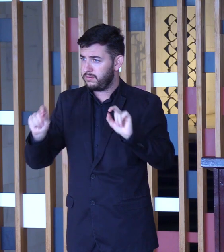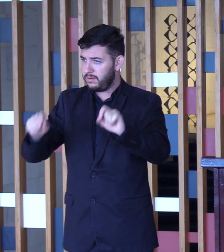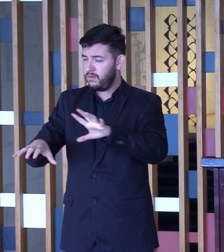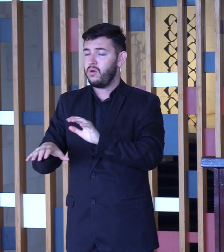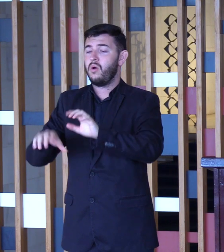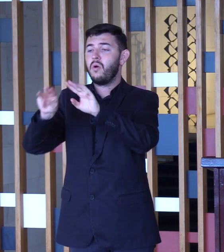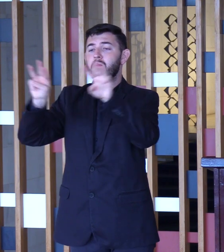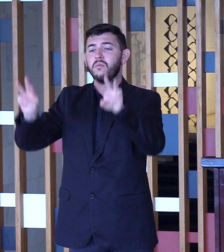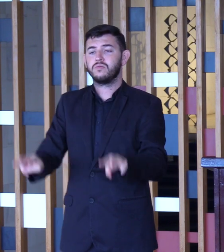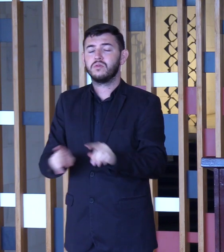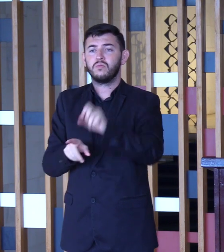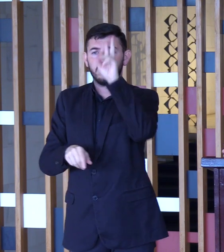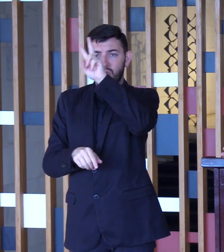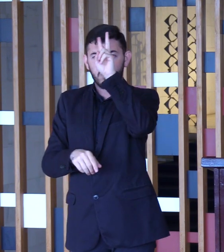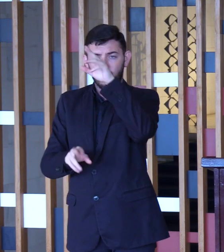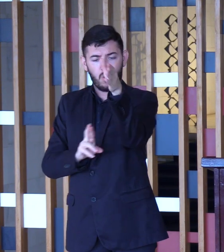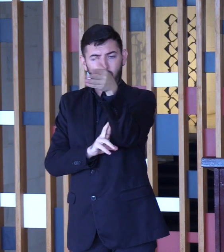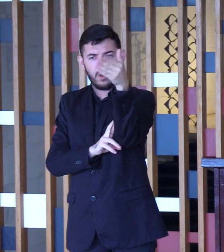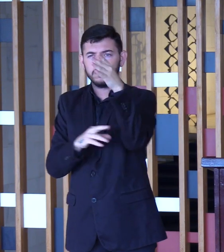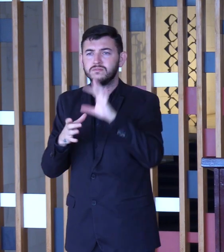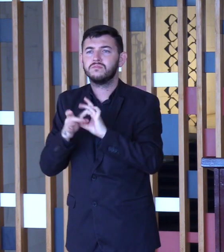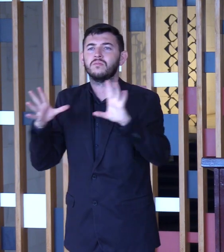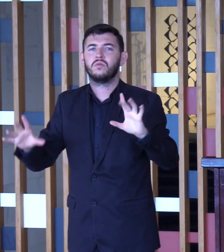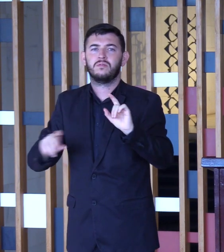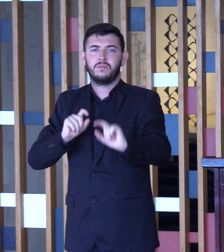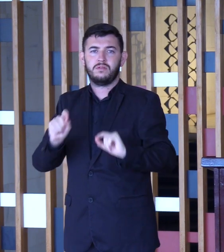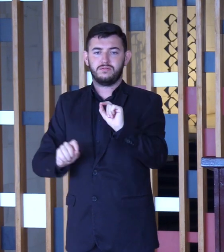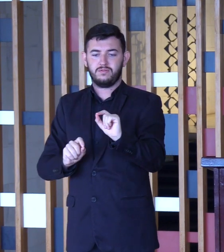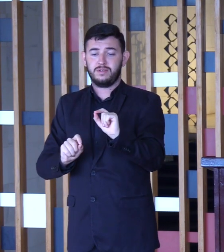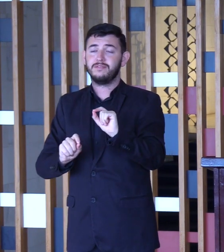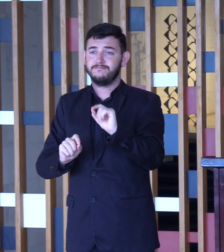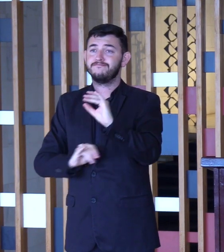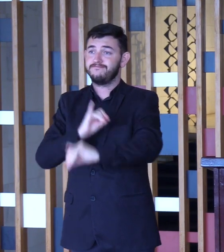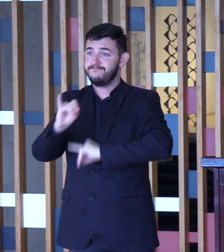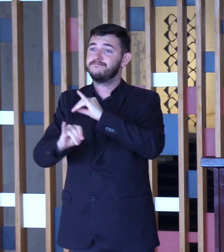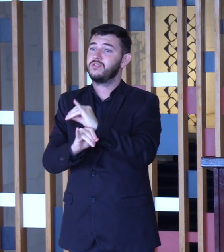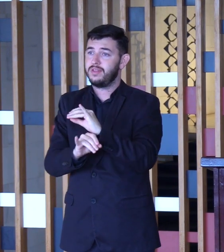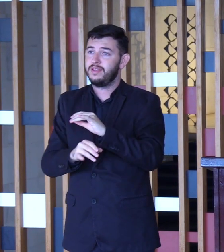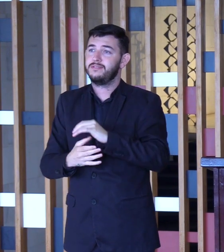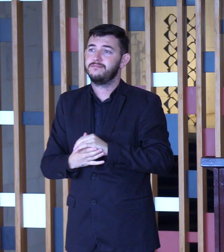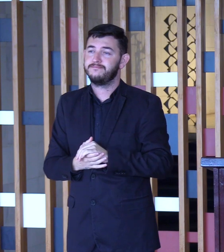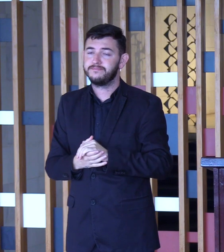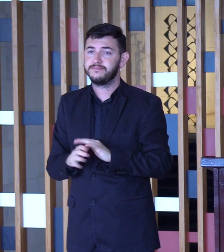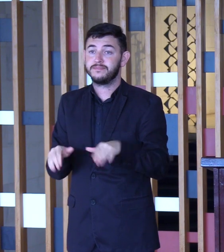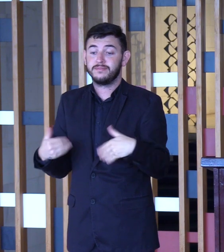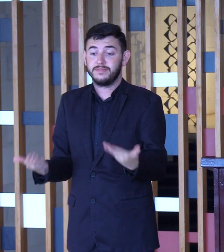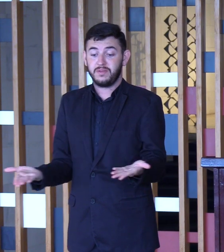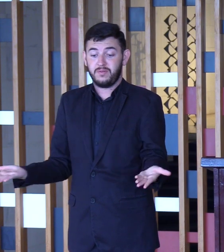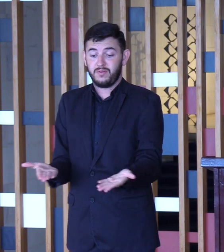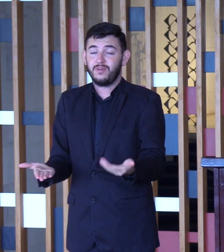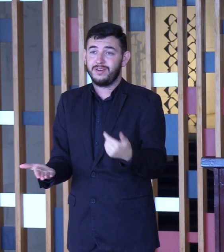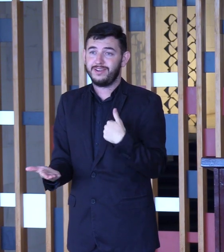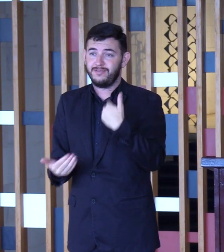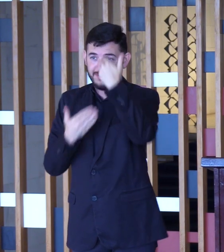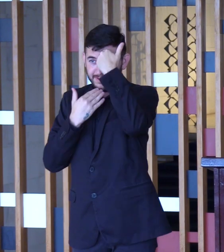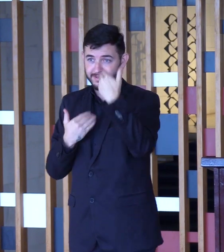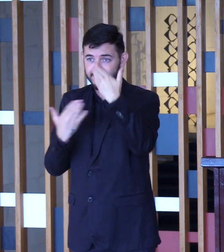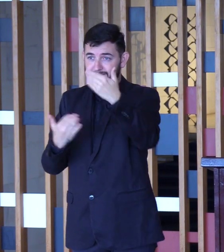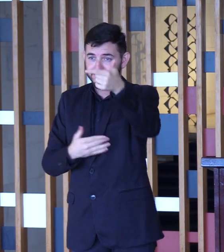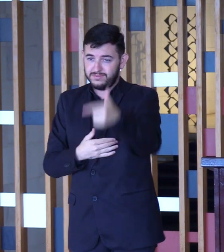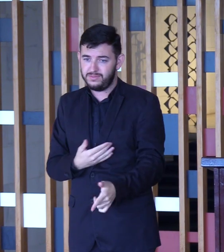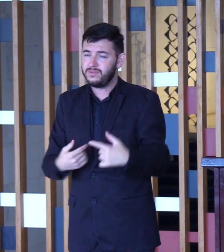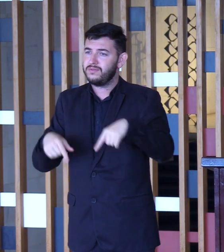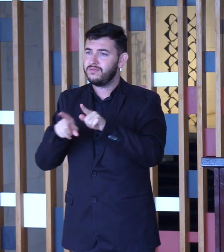disponibilizou ao público, em geral, de maneira online. Eu reafirmo a nossa gratidão pelo apoio